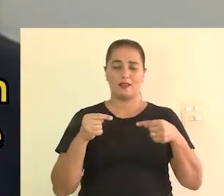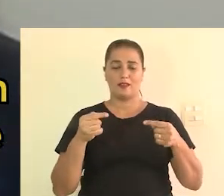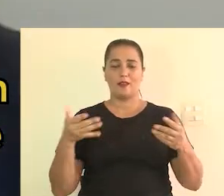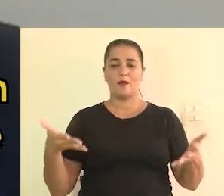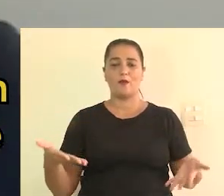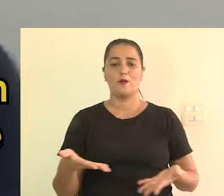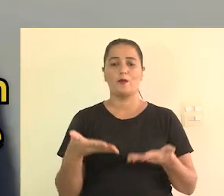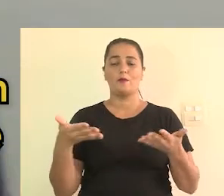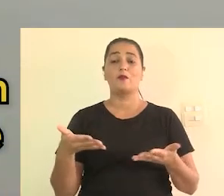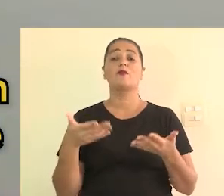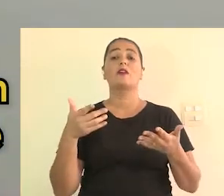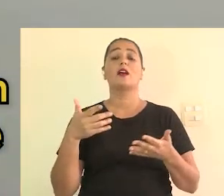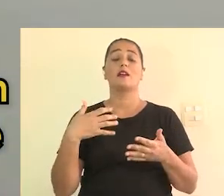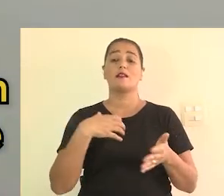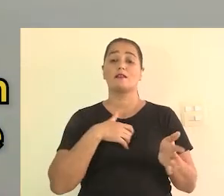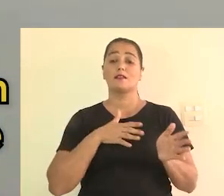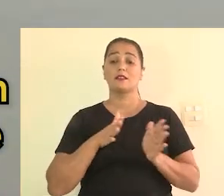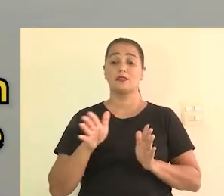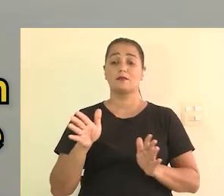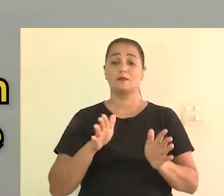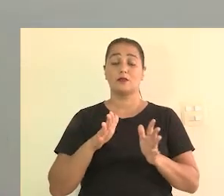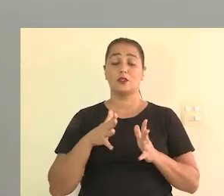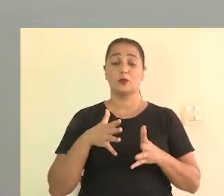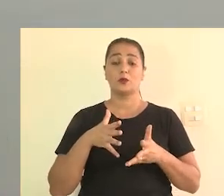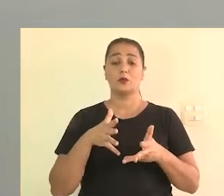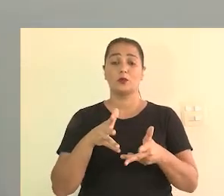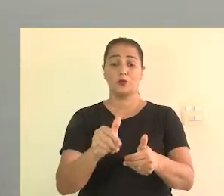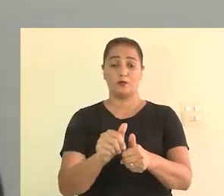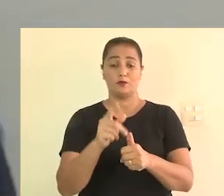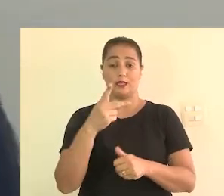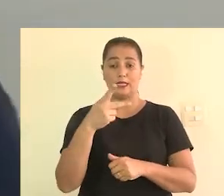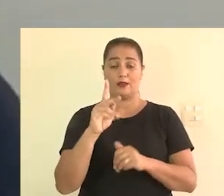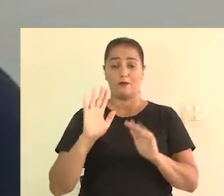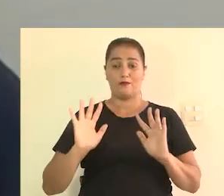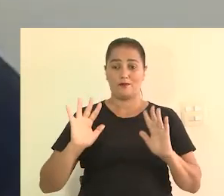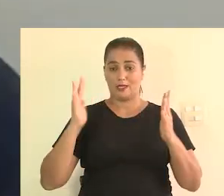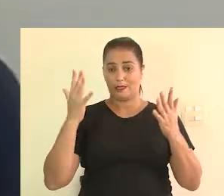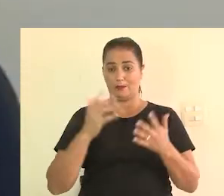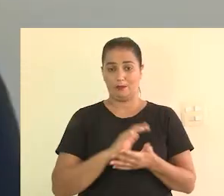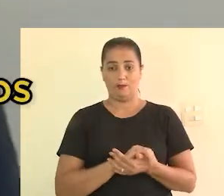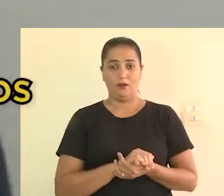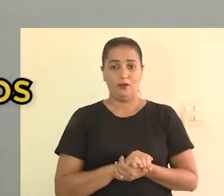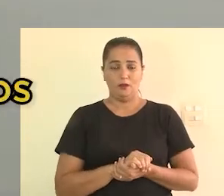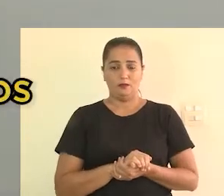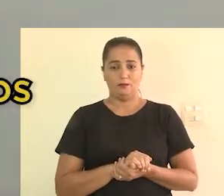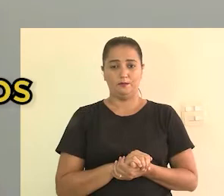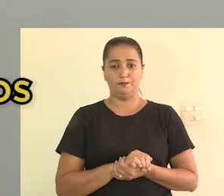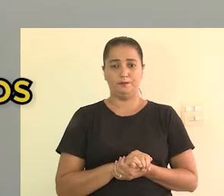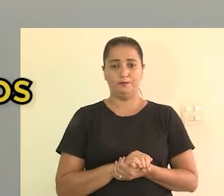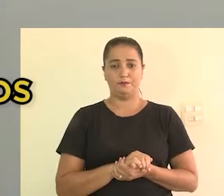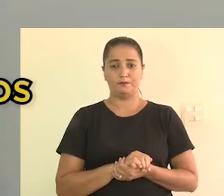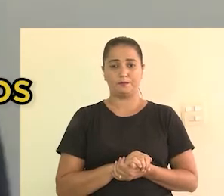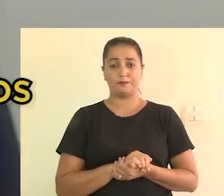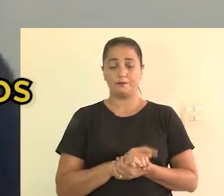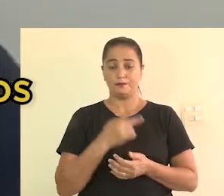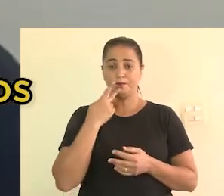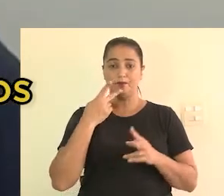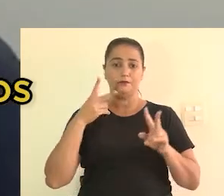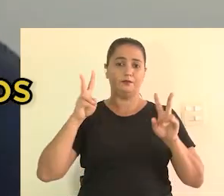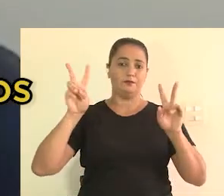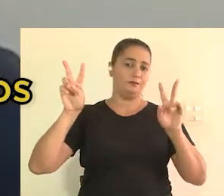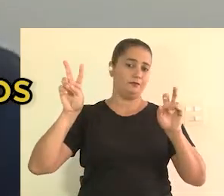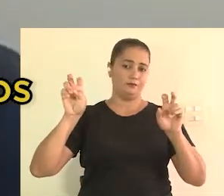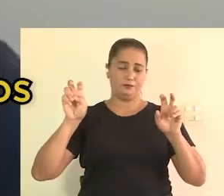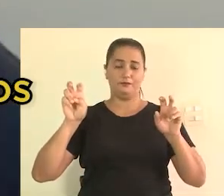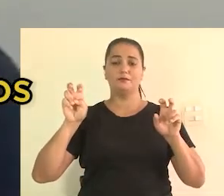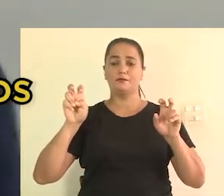desafio em promover a acessibilidade em todas as dimensões para o seu evento. Então, para abordar sobre